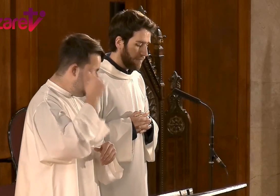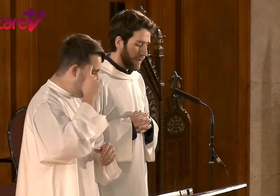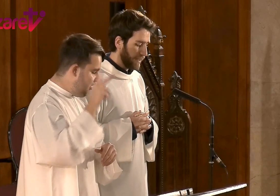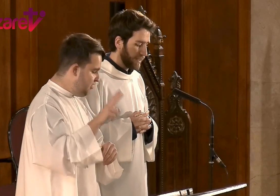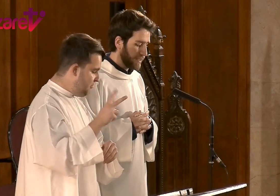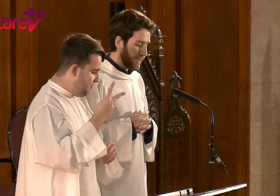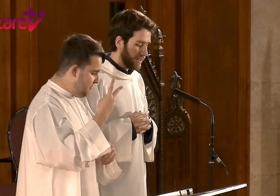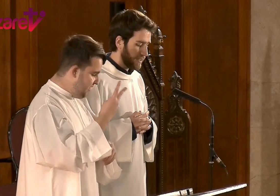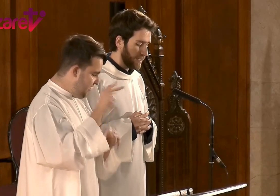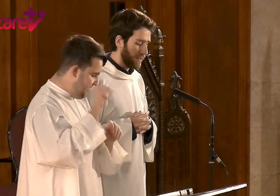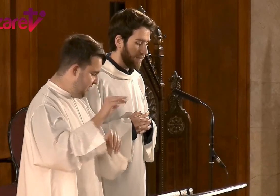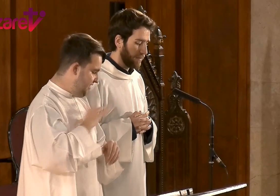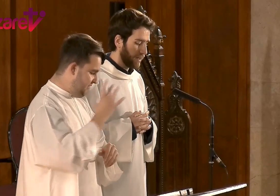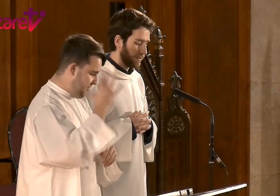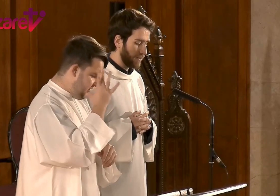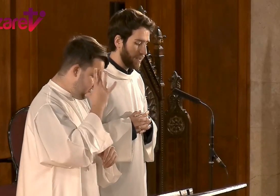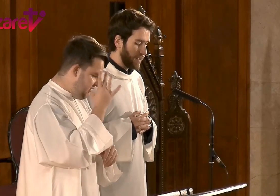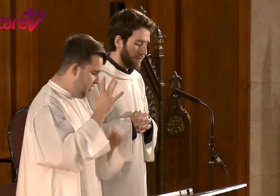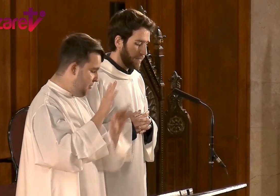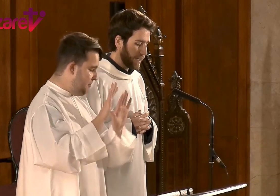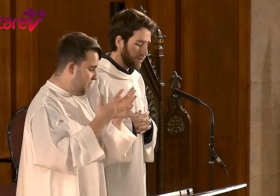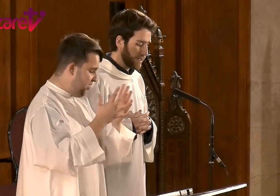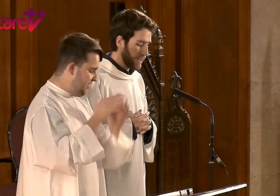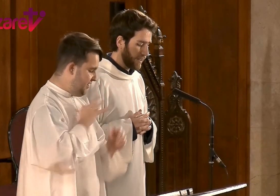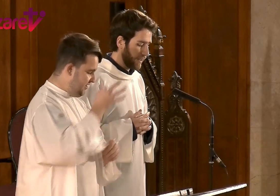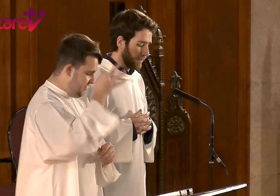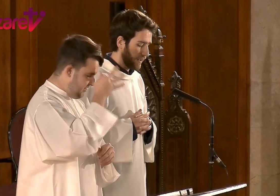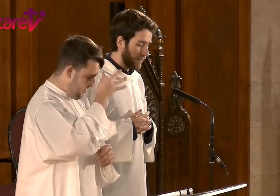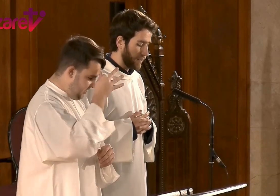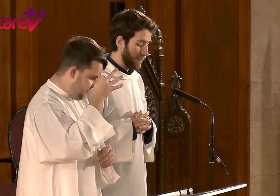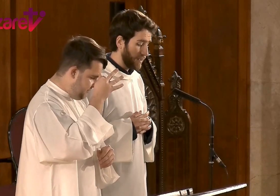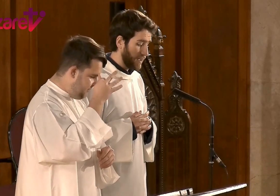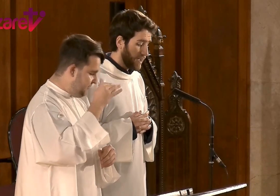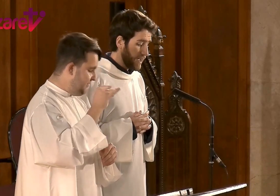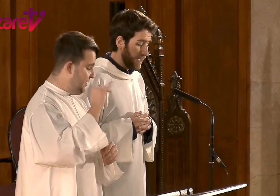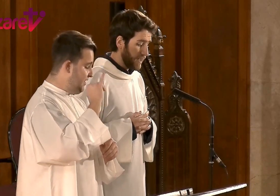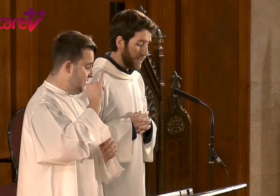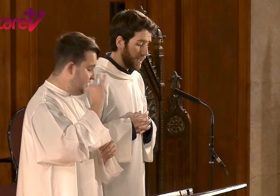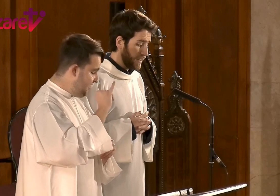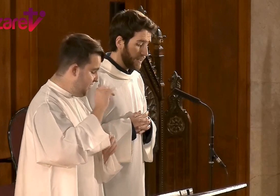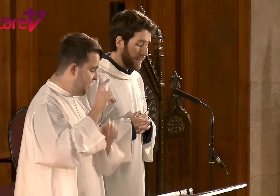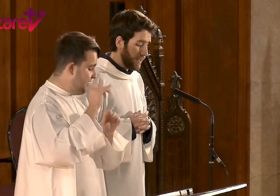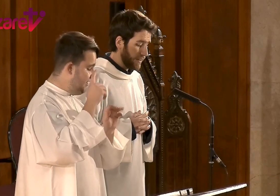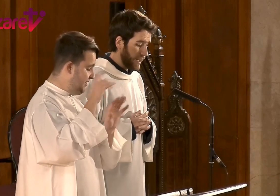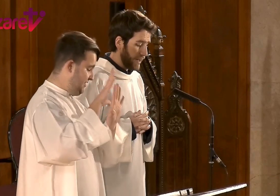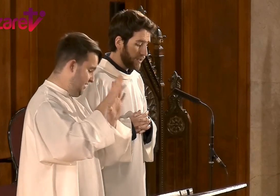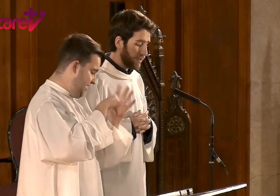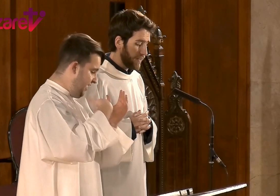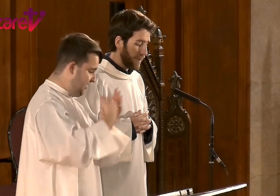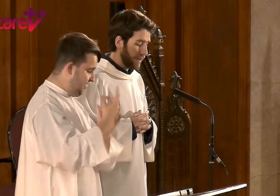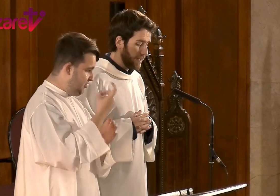26 de febrero, miércoles de ceniza, y del 10 al 12 de abril